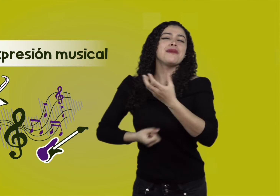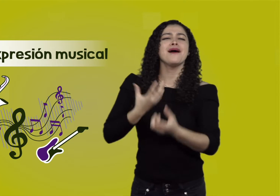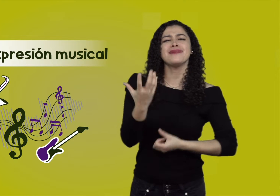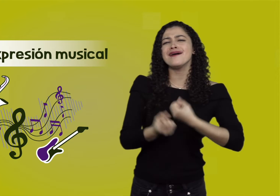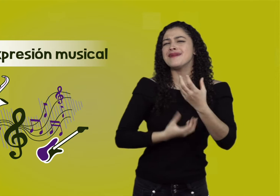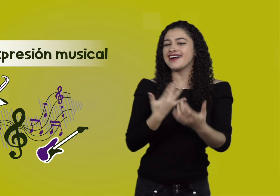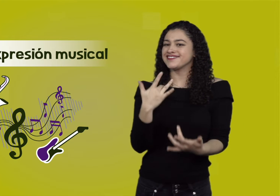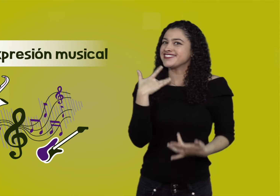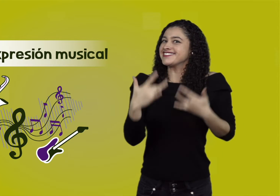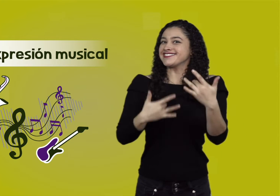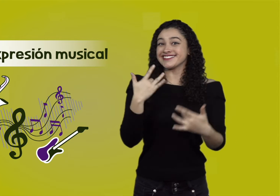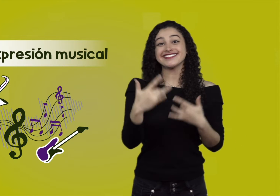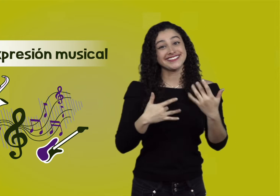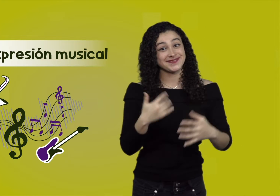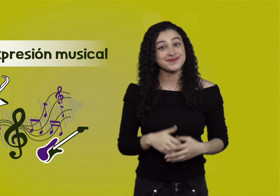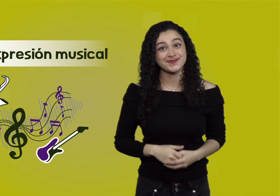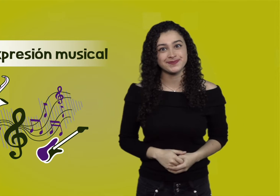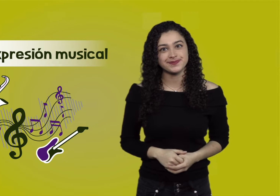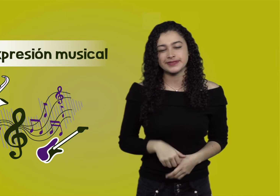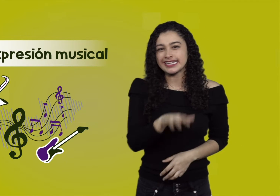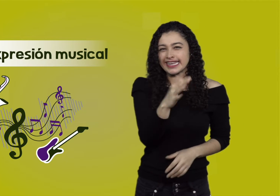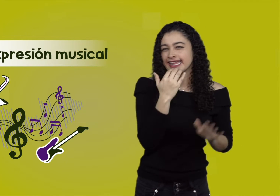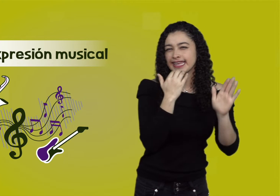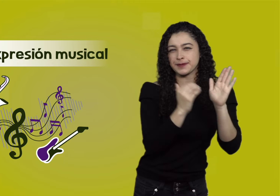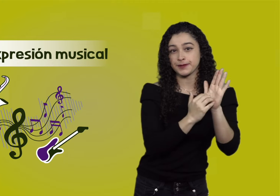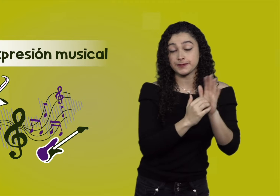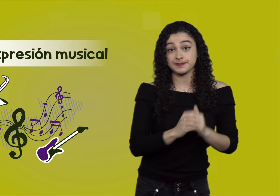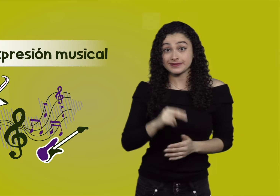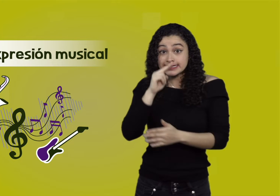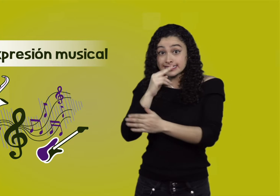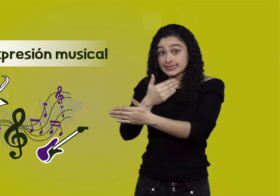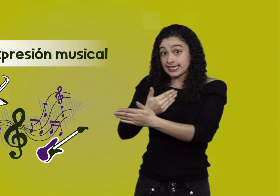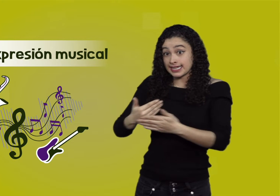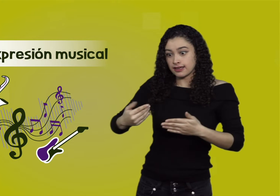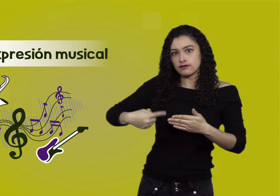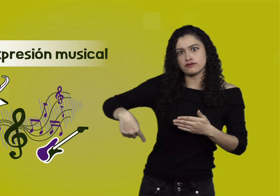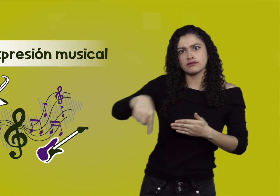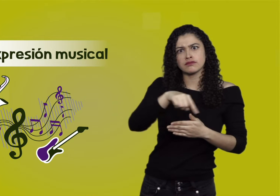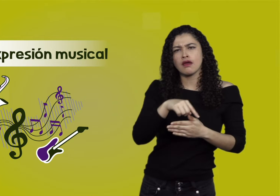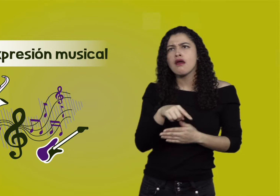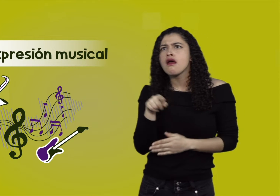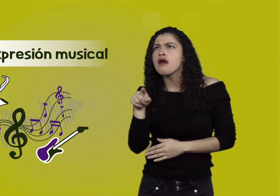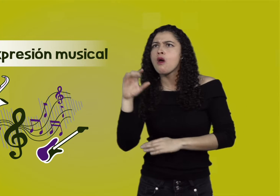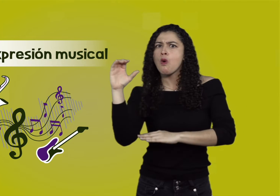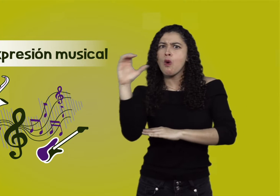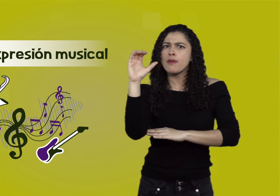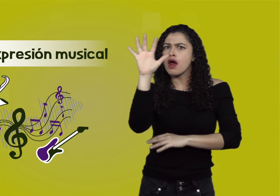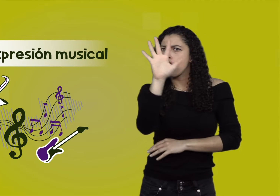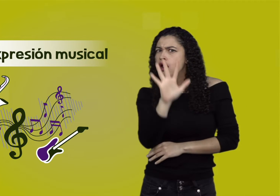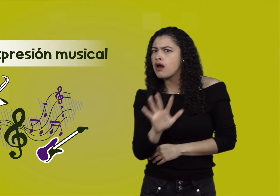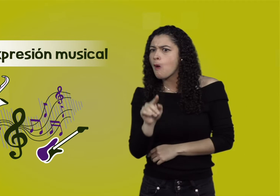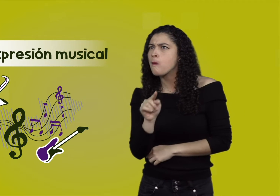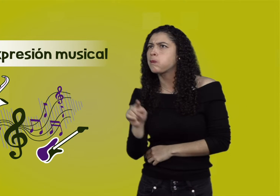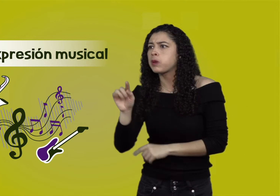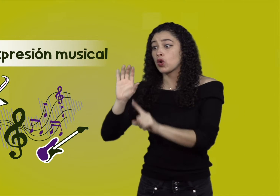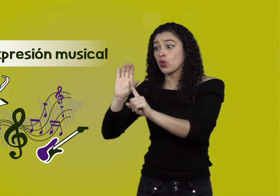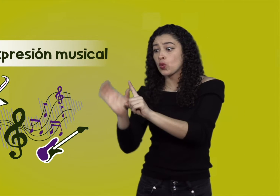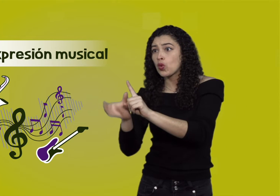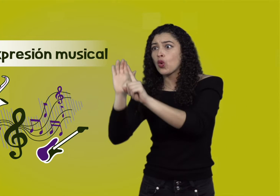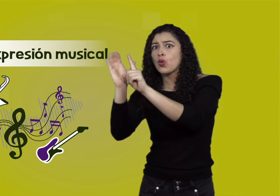se expresen a través de ella. Un ejemplo de esto es que los niños pueden conocer la diversidad cultural